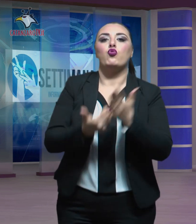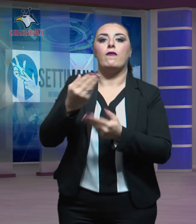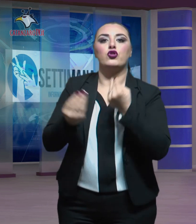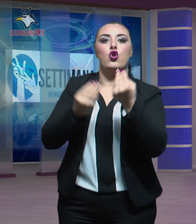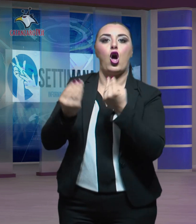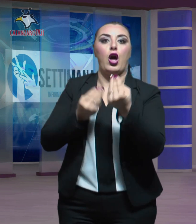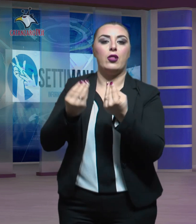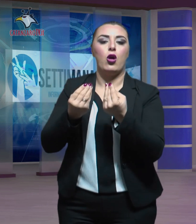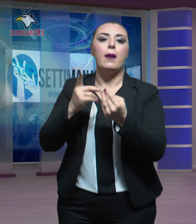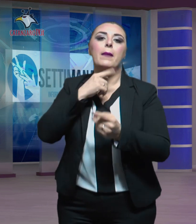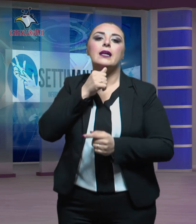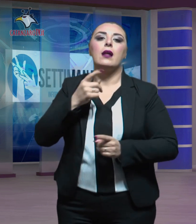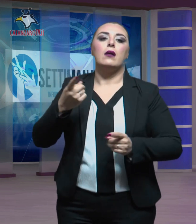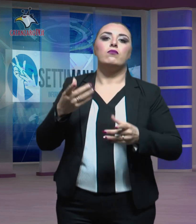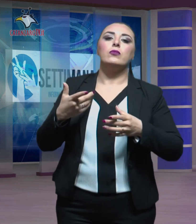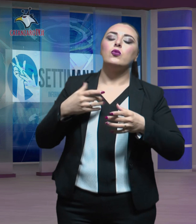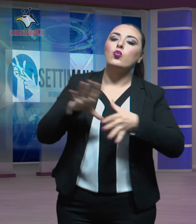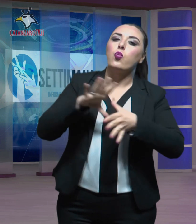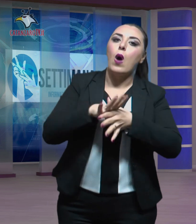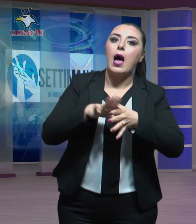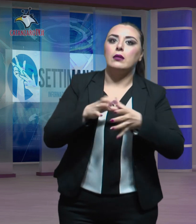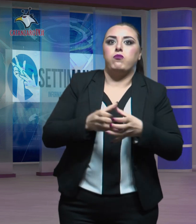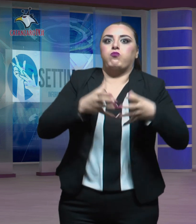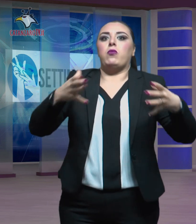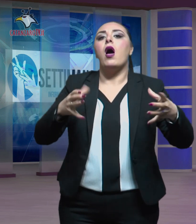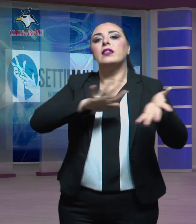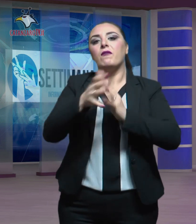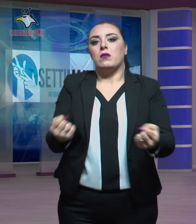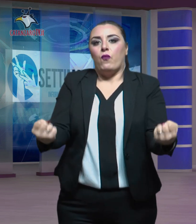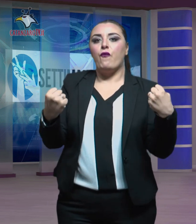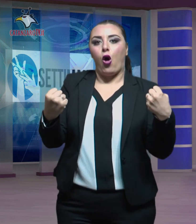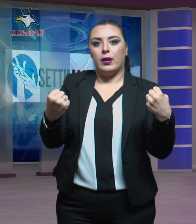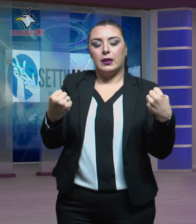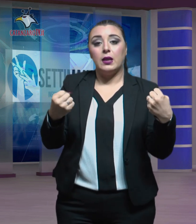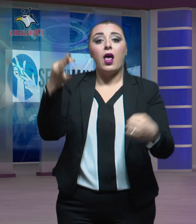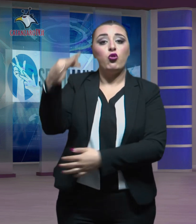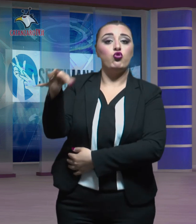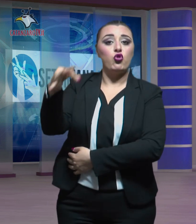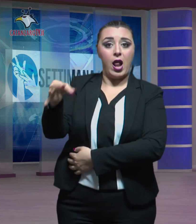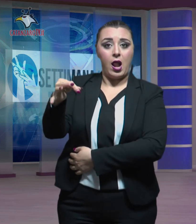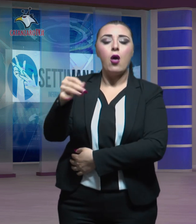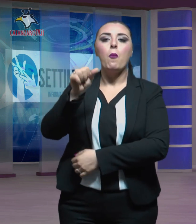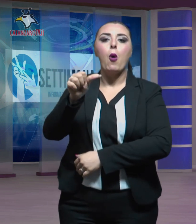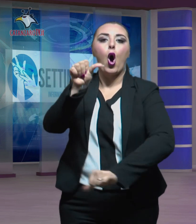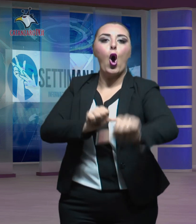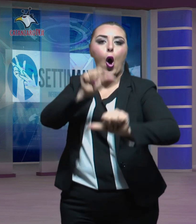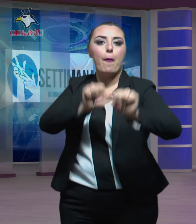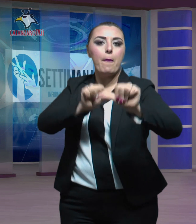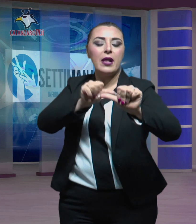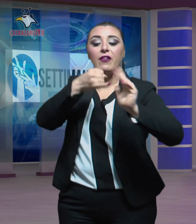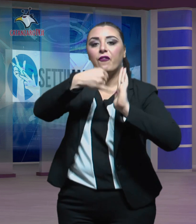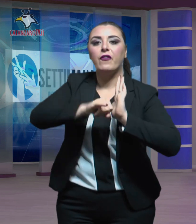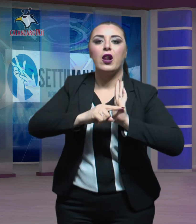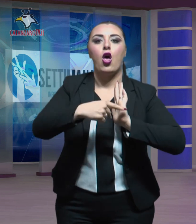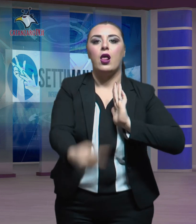rinforzi adeguati per una squadra già eccellente in grado di competere fino al